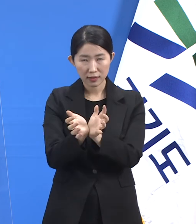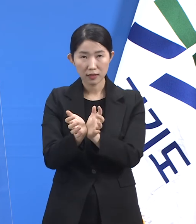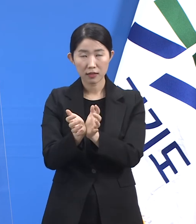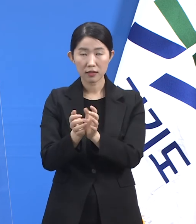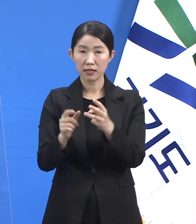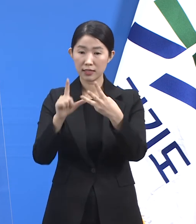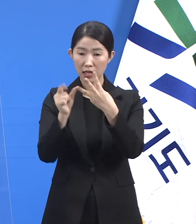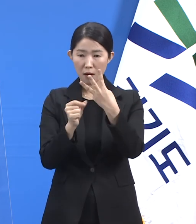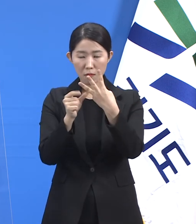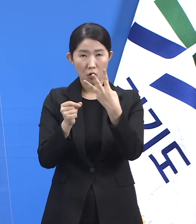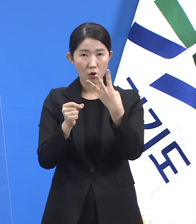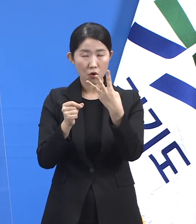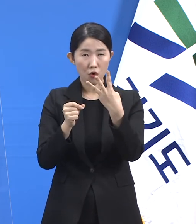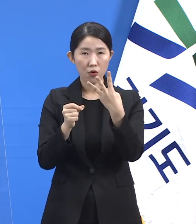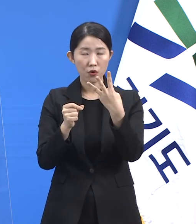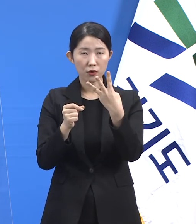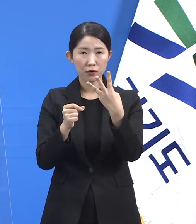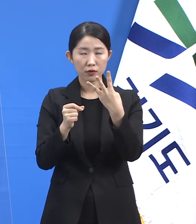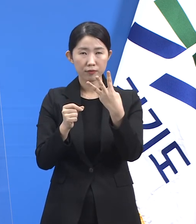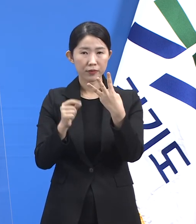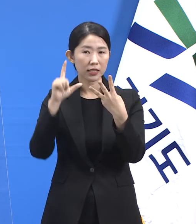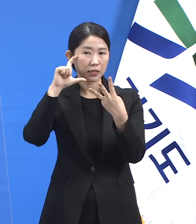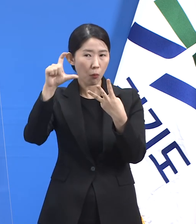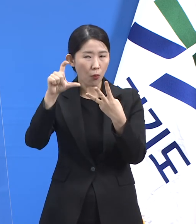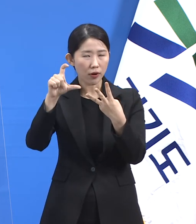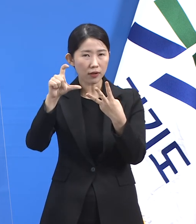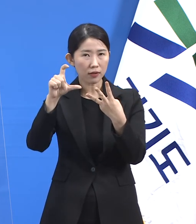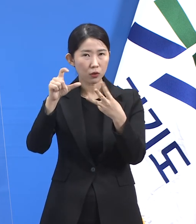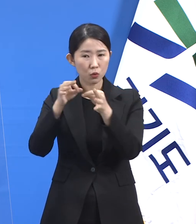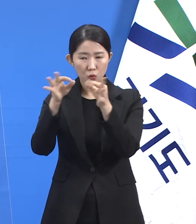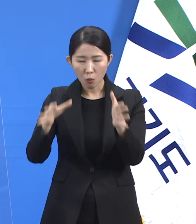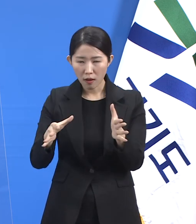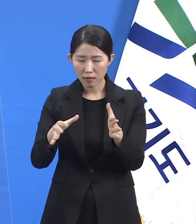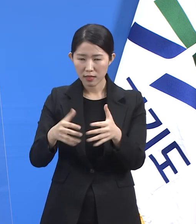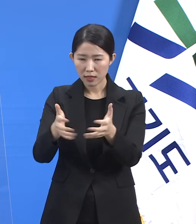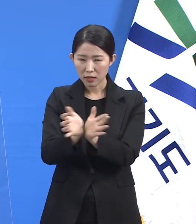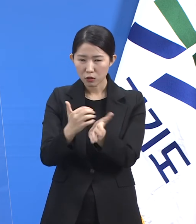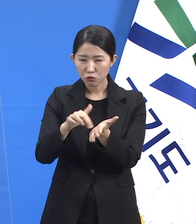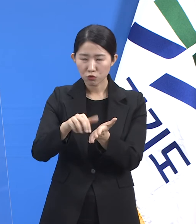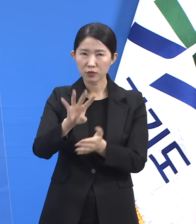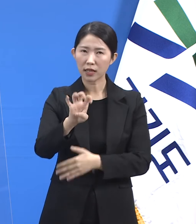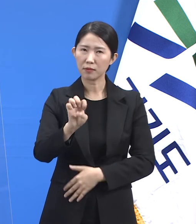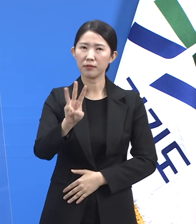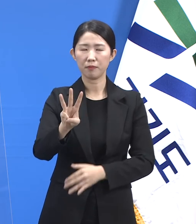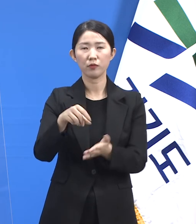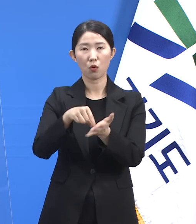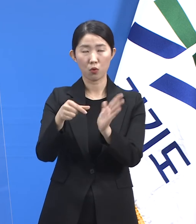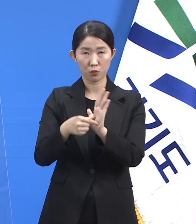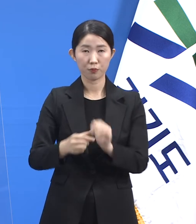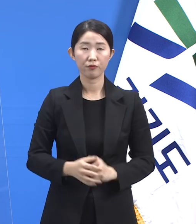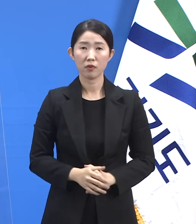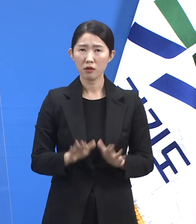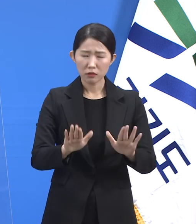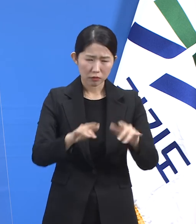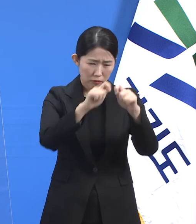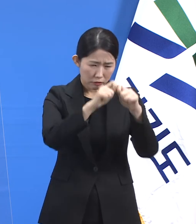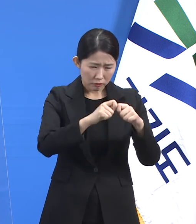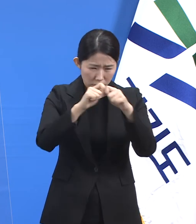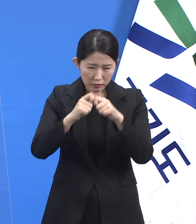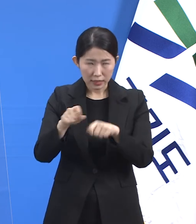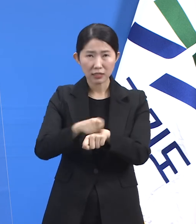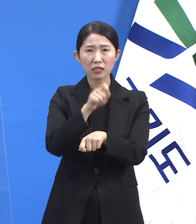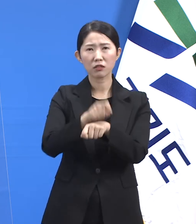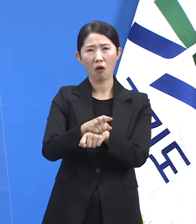16일 낮 12시 기준 43개입니다. 세부적으로 보면 몇 가지 특성이 드러납니다.